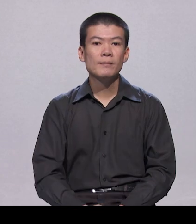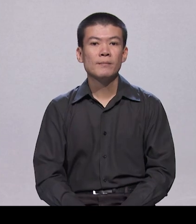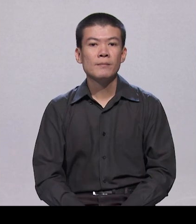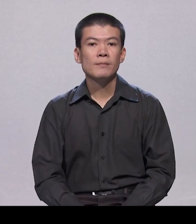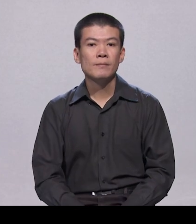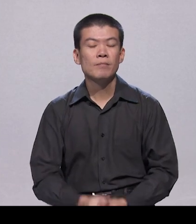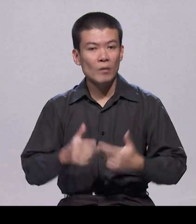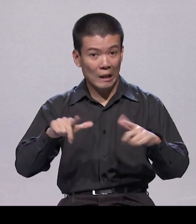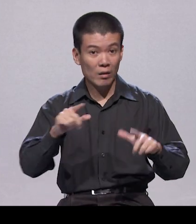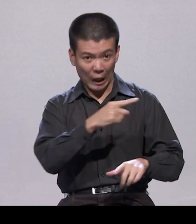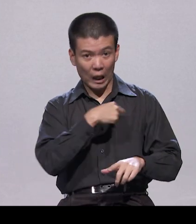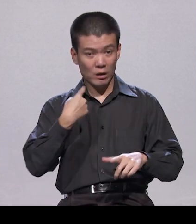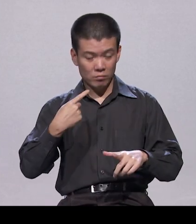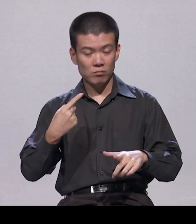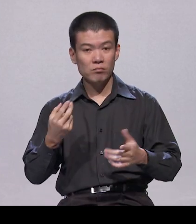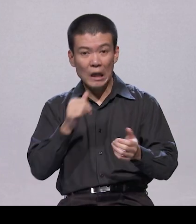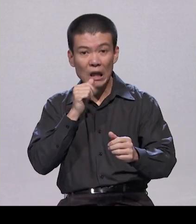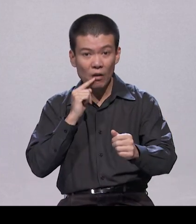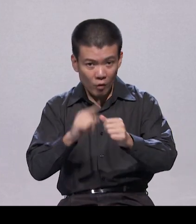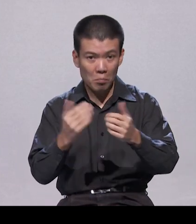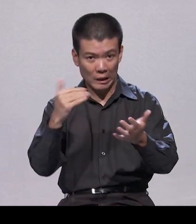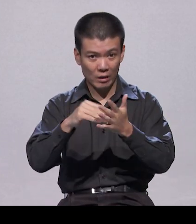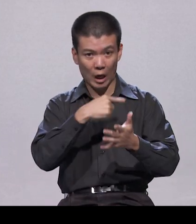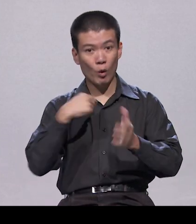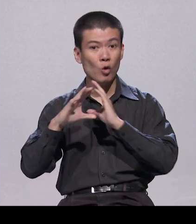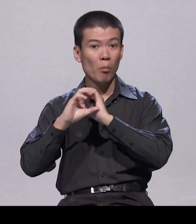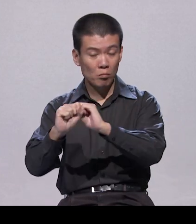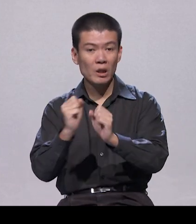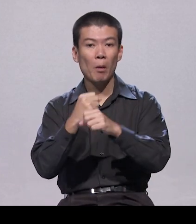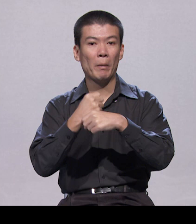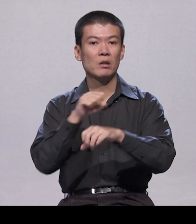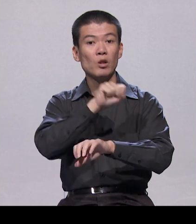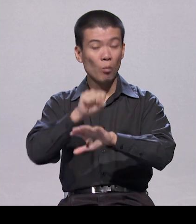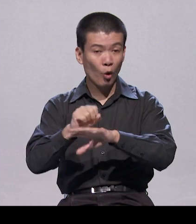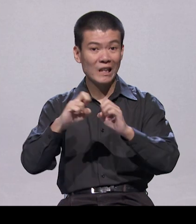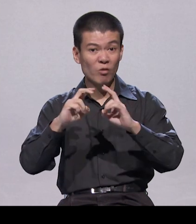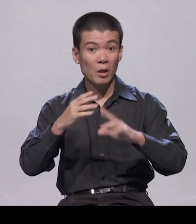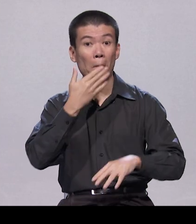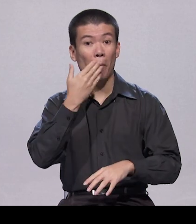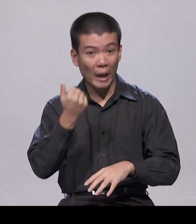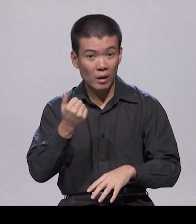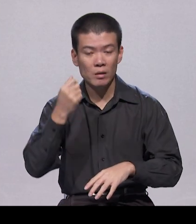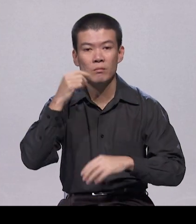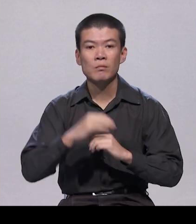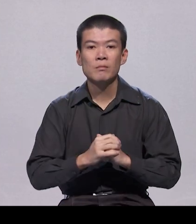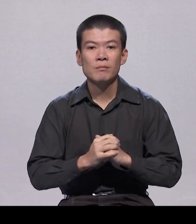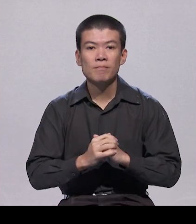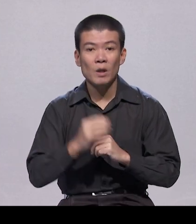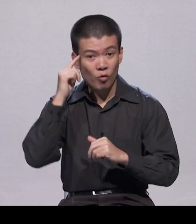kuatkan komitmen untuk membentuk Singapura yang lebih baik lagi bagi diri kita dan